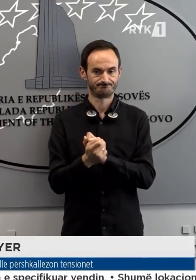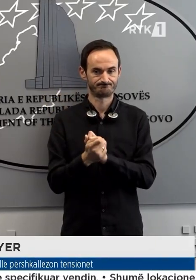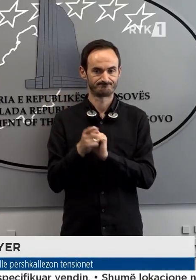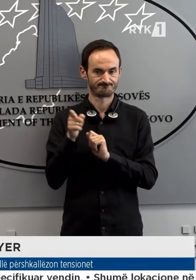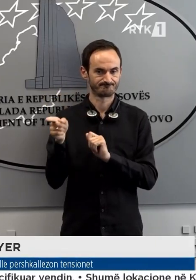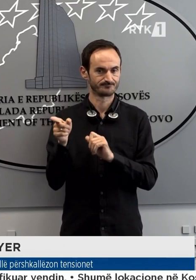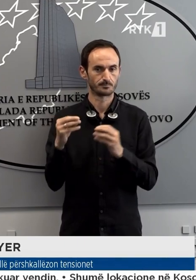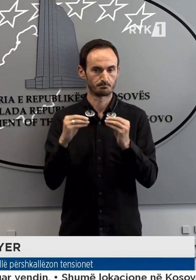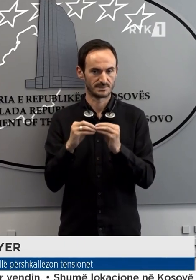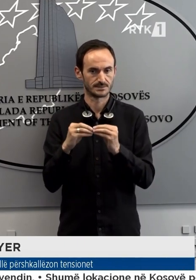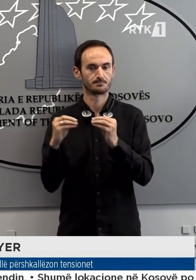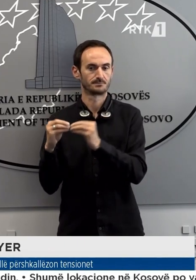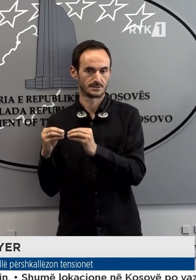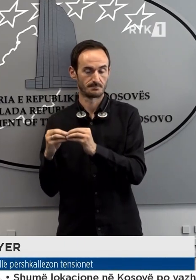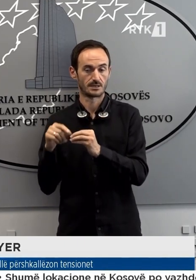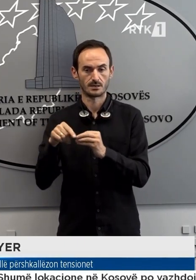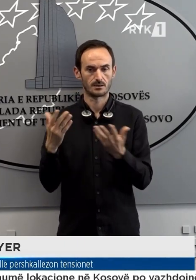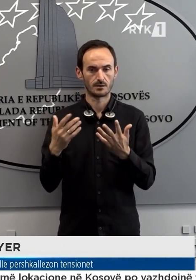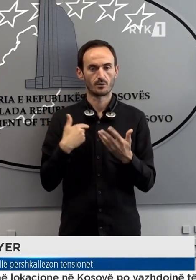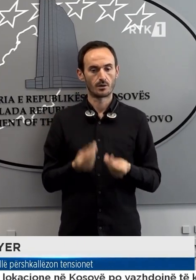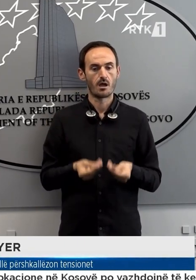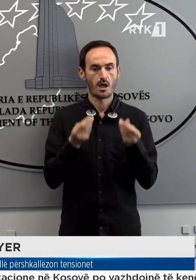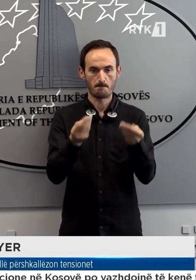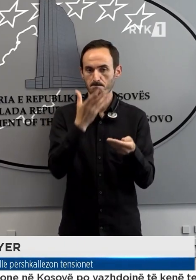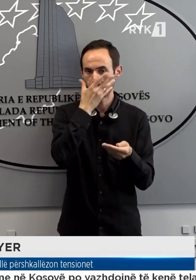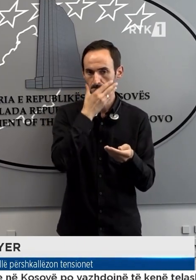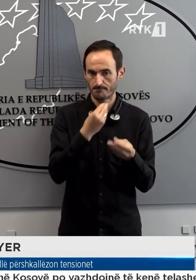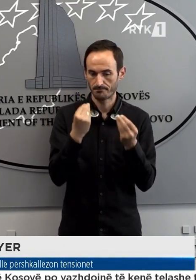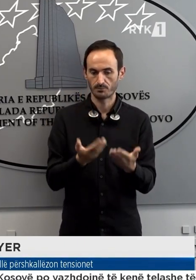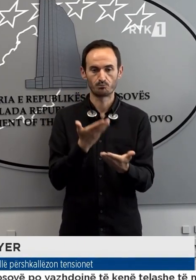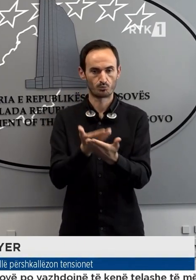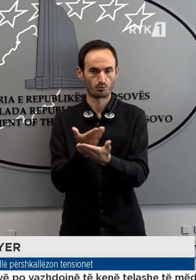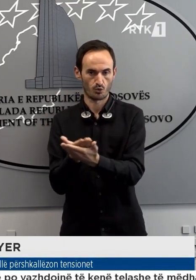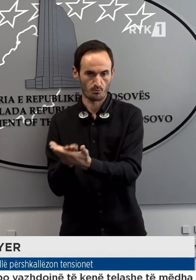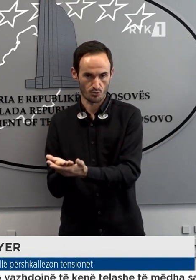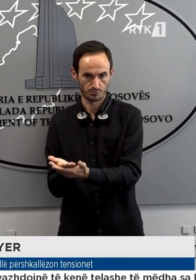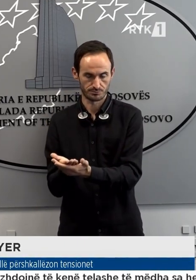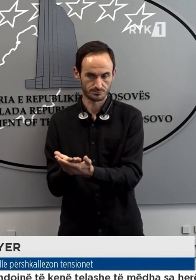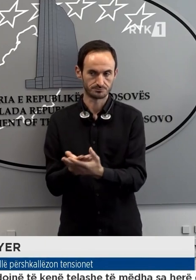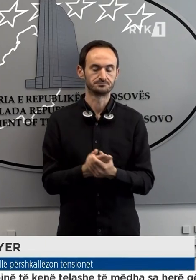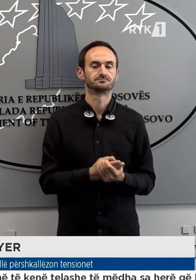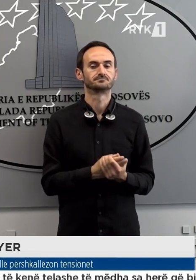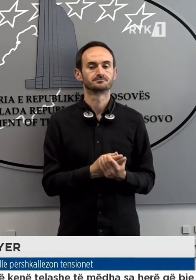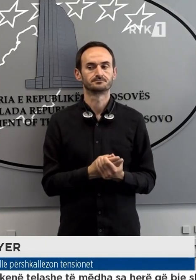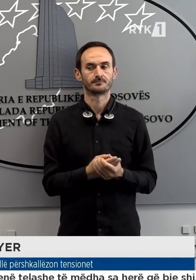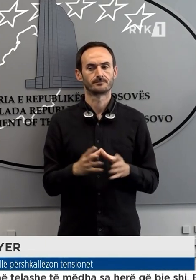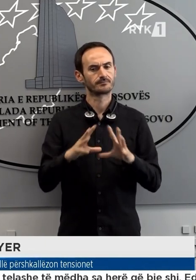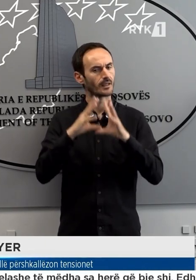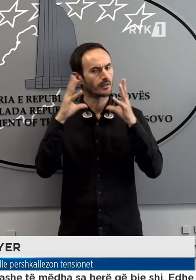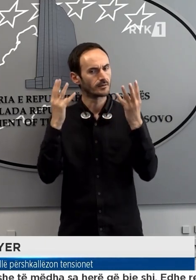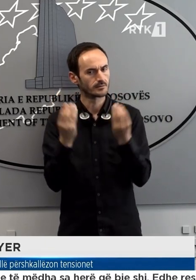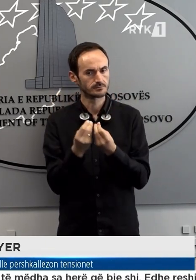synimet të tjera. Kemi ofru konstruktivitet, disa propozime, pra të gjitha